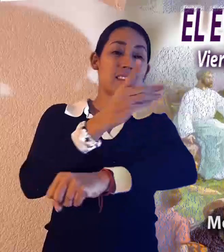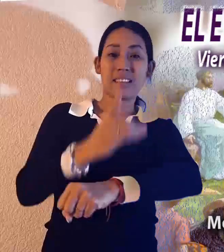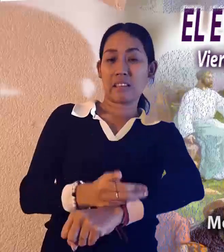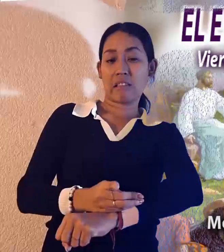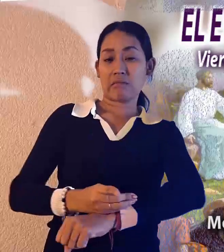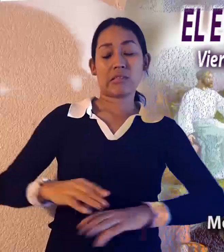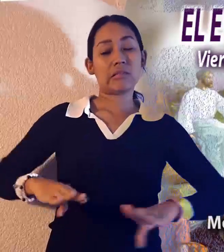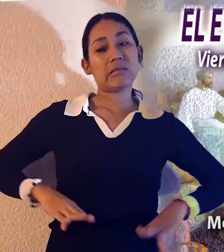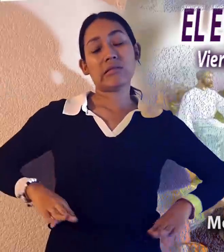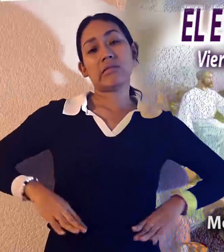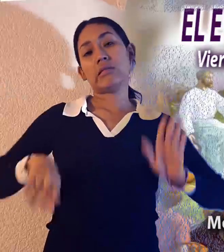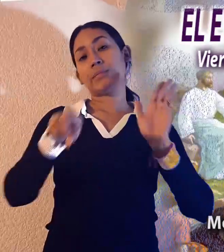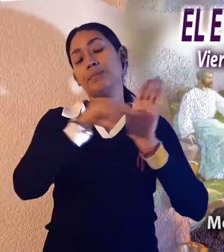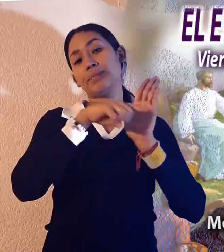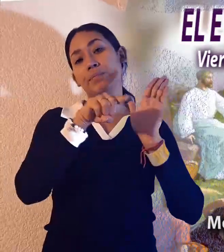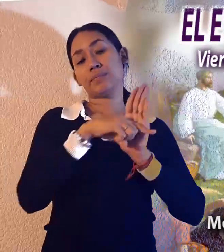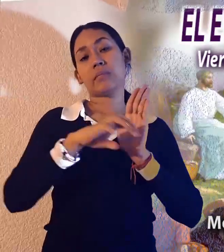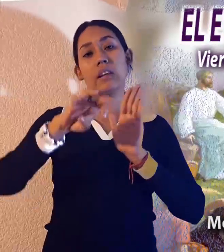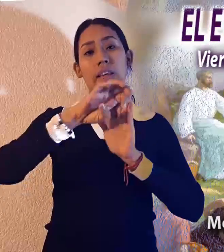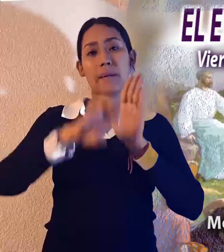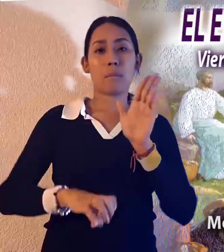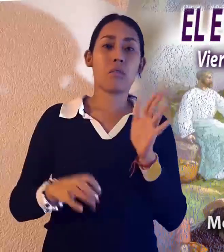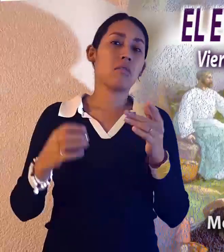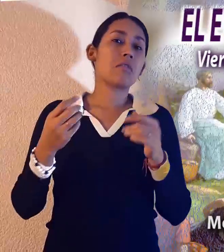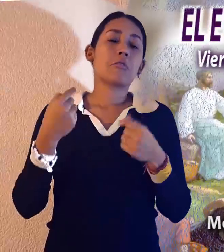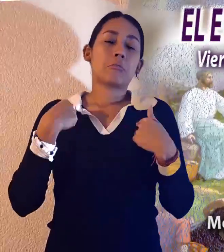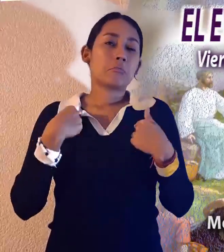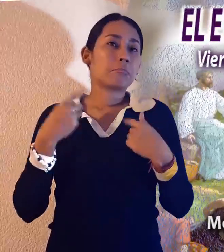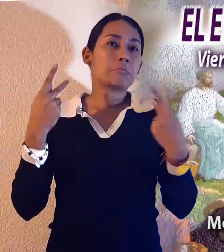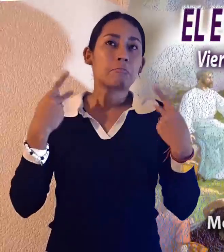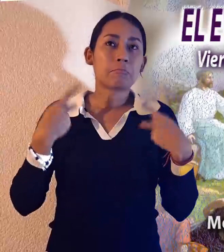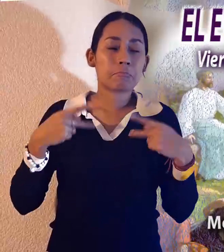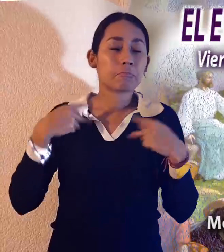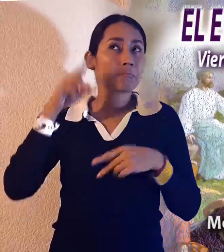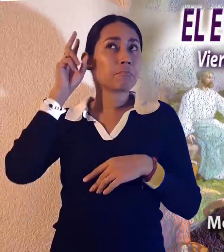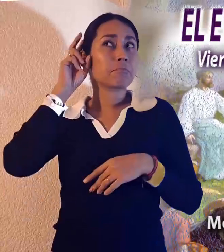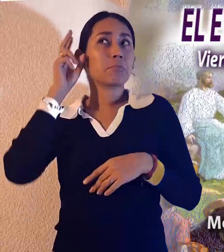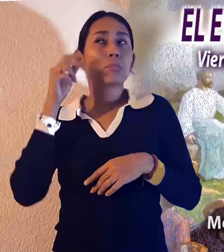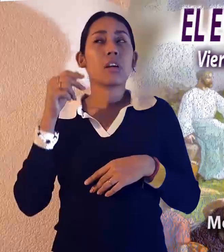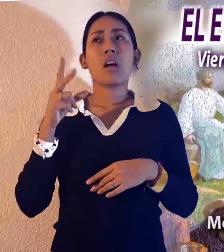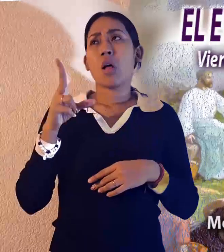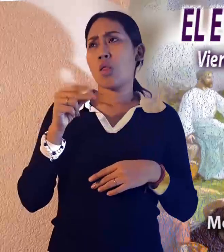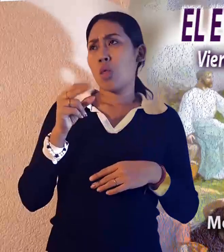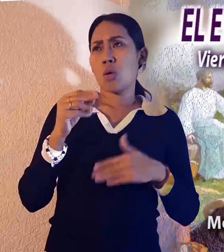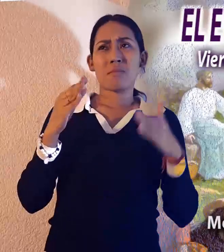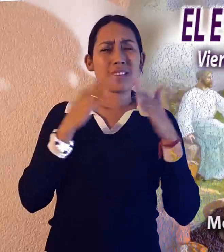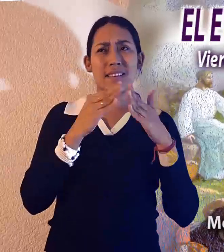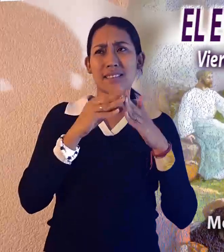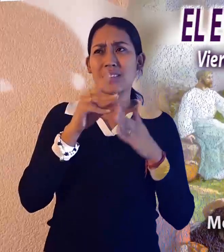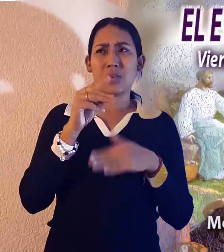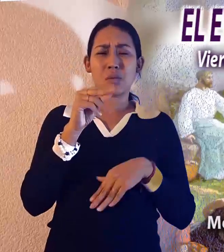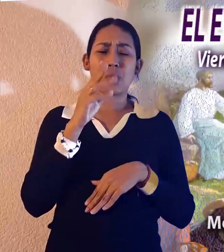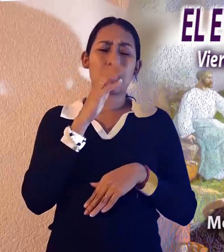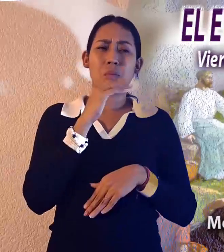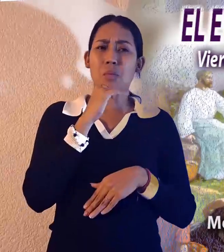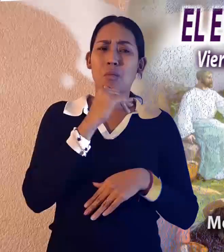Por ejemplo, alguna vez he escuchado que determinada persona no quiere acercarse a la Eucaristía porque no